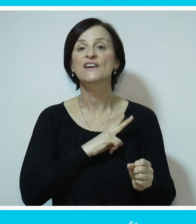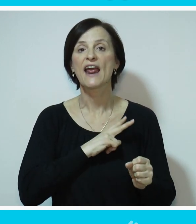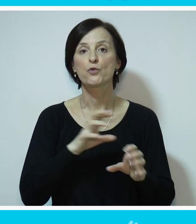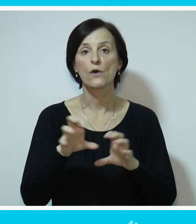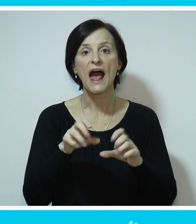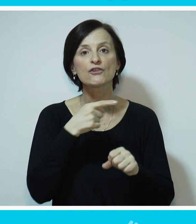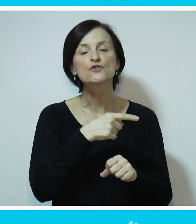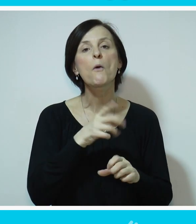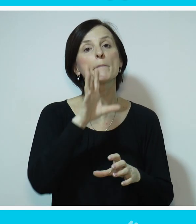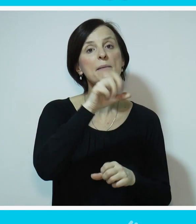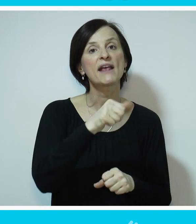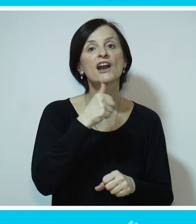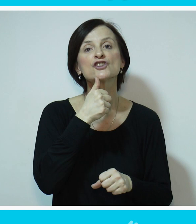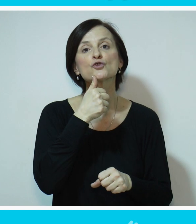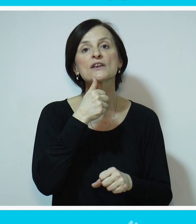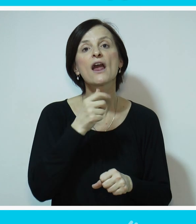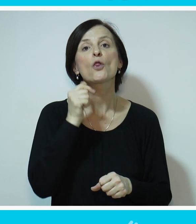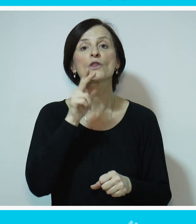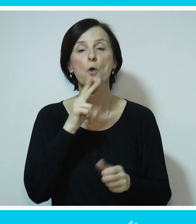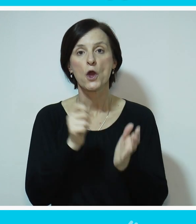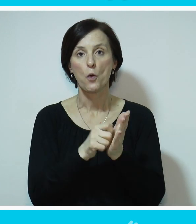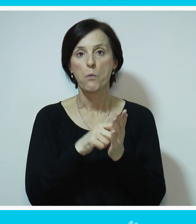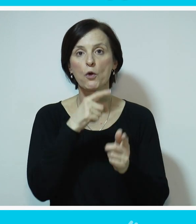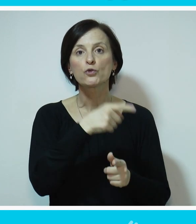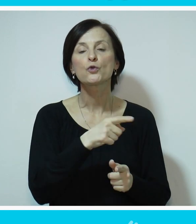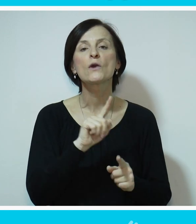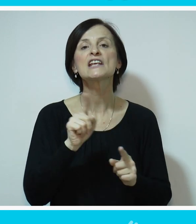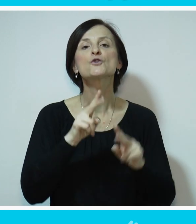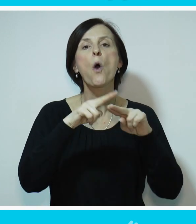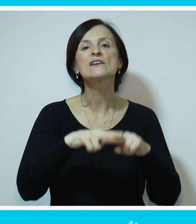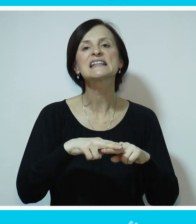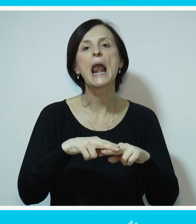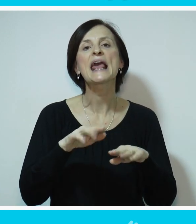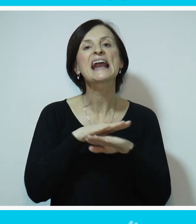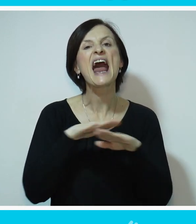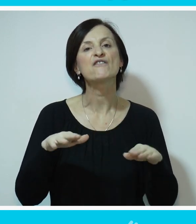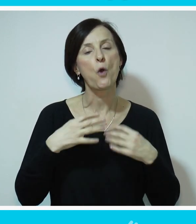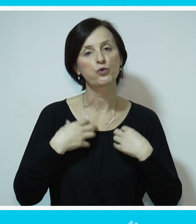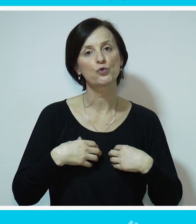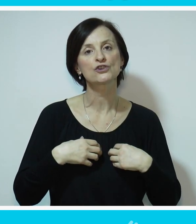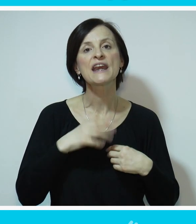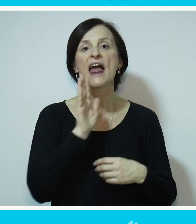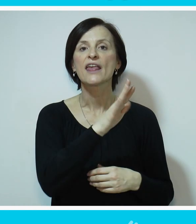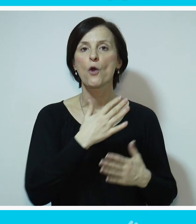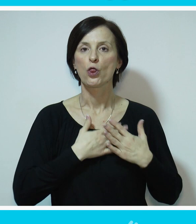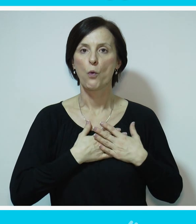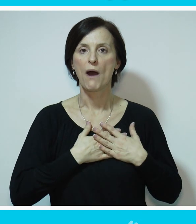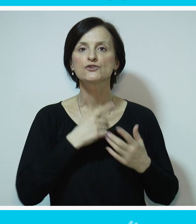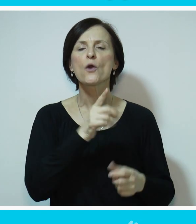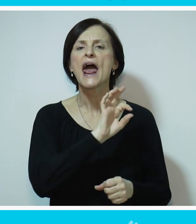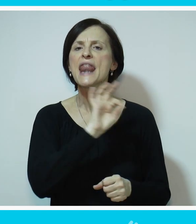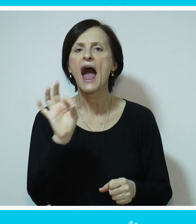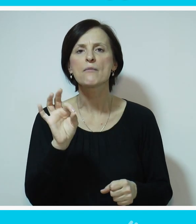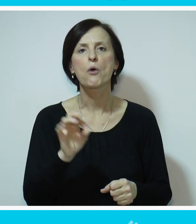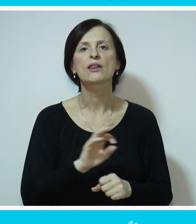primetile su i mušterije koje nisu ostale ravnodušne na vesninu ljubaznost. Najljubazija,